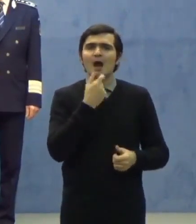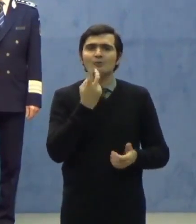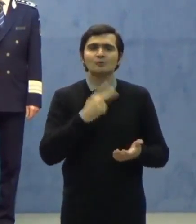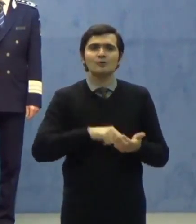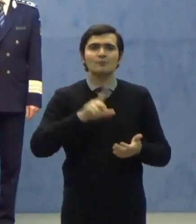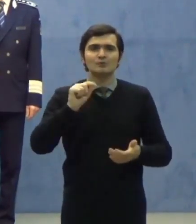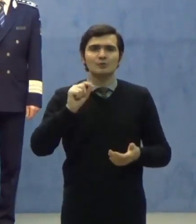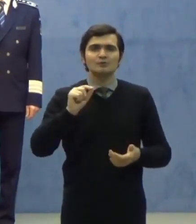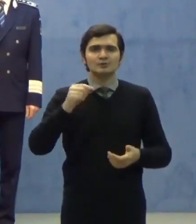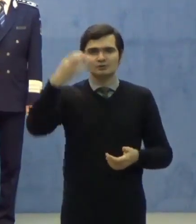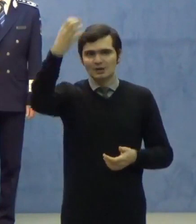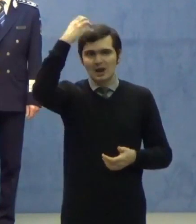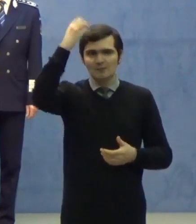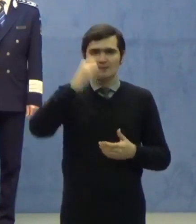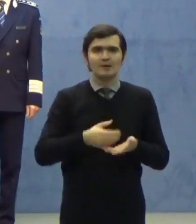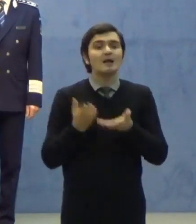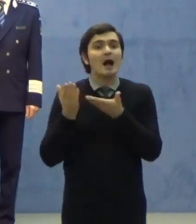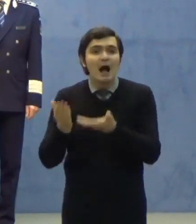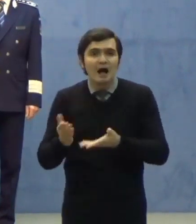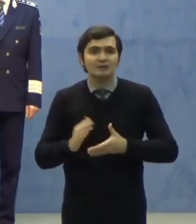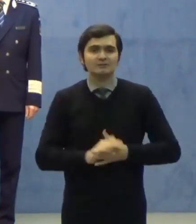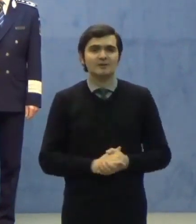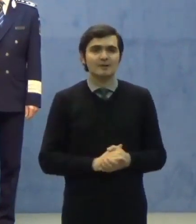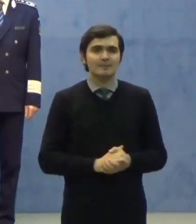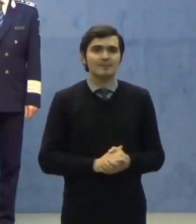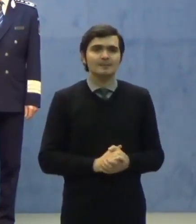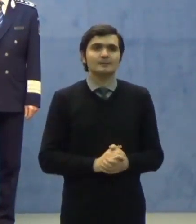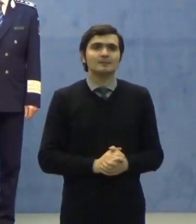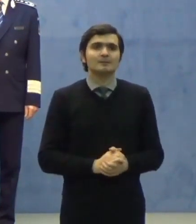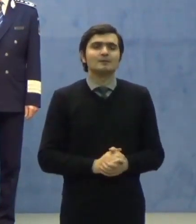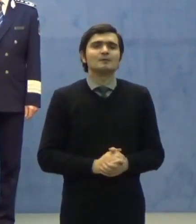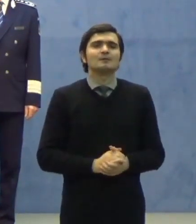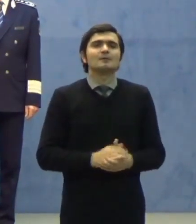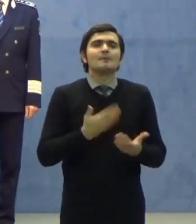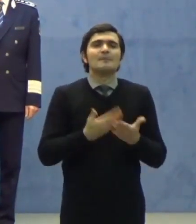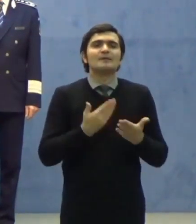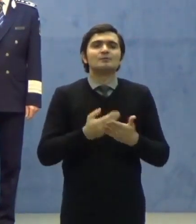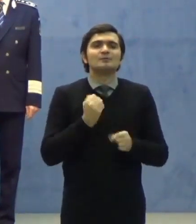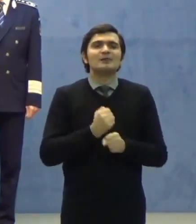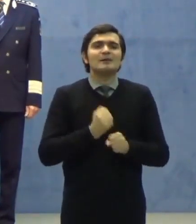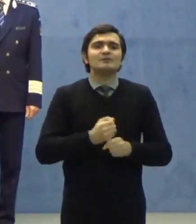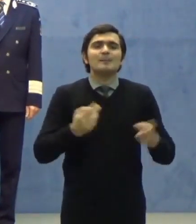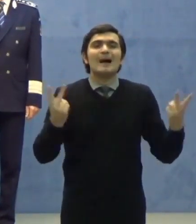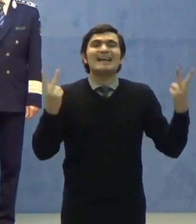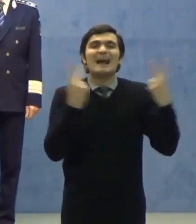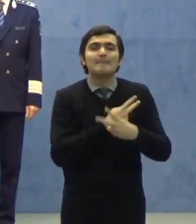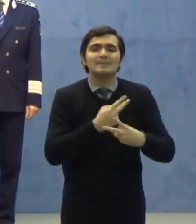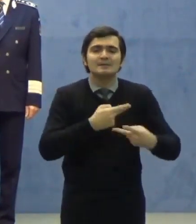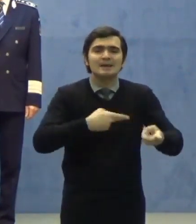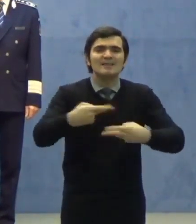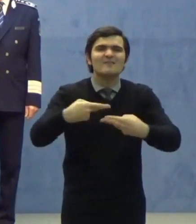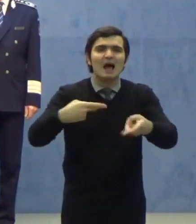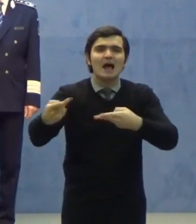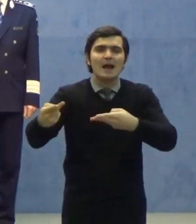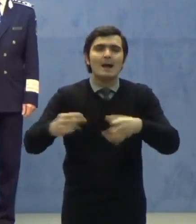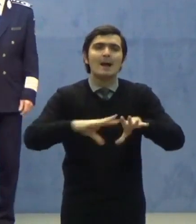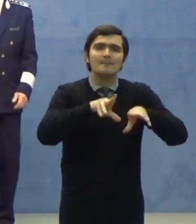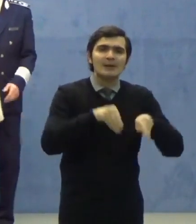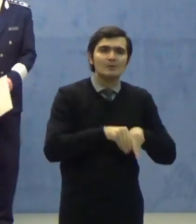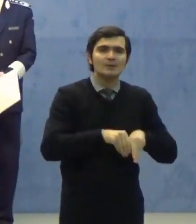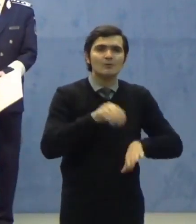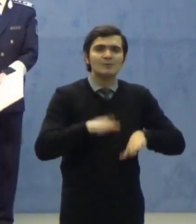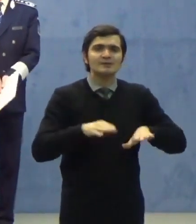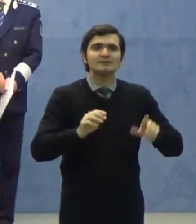României. Astfel că să fie livrarea mai rapidă împreună cu Ministerul Apărării Naționale